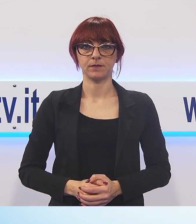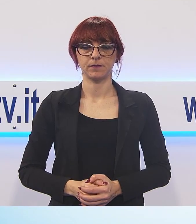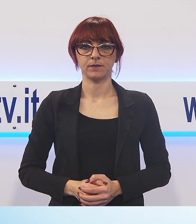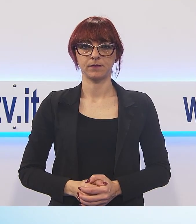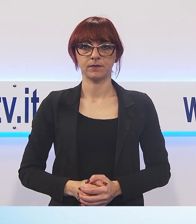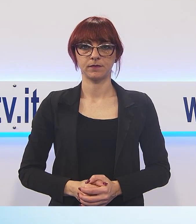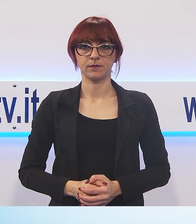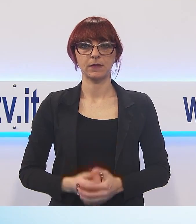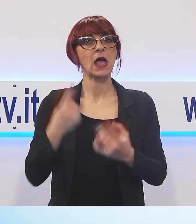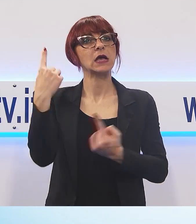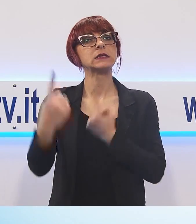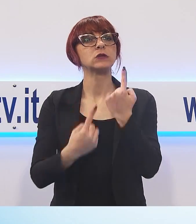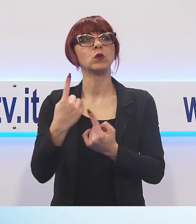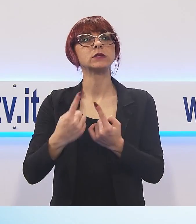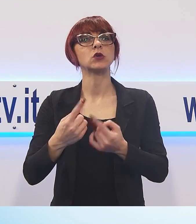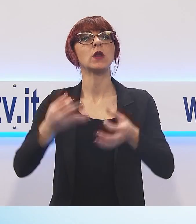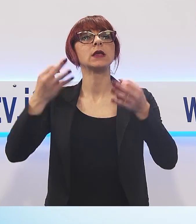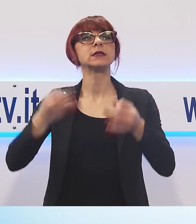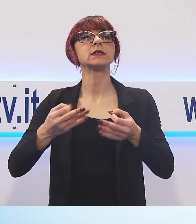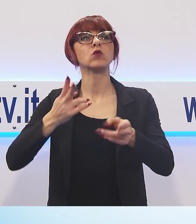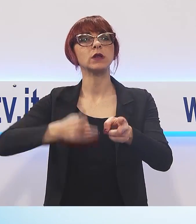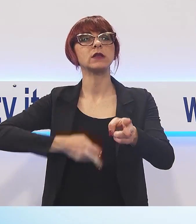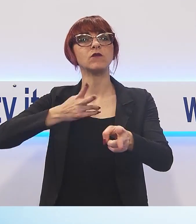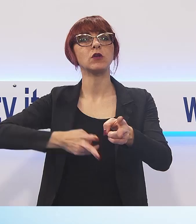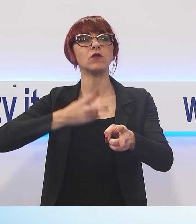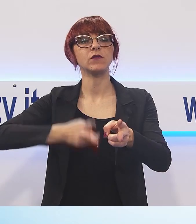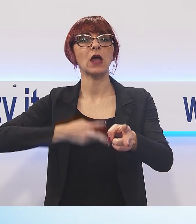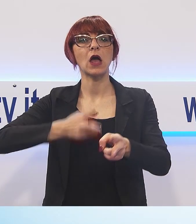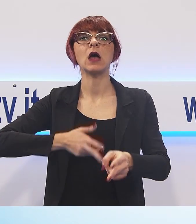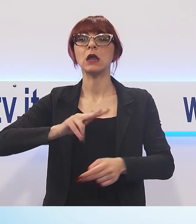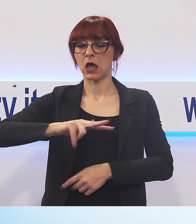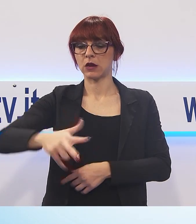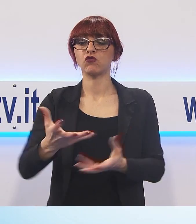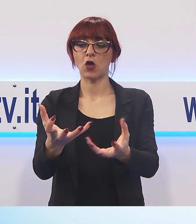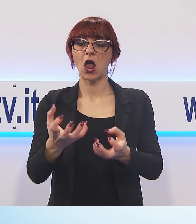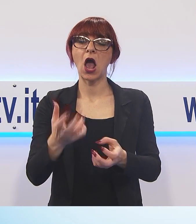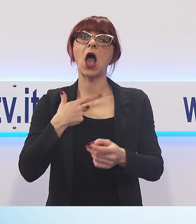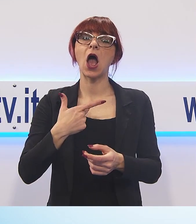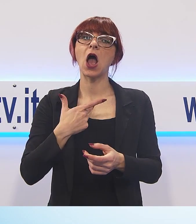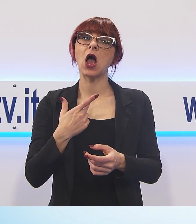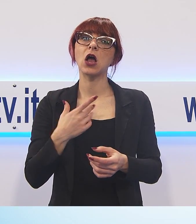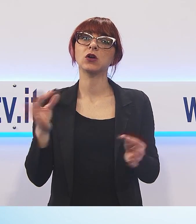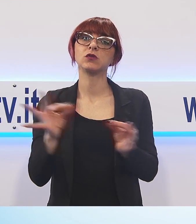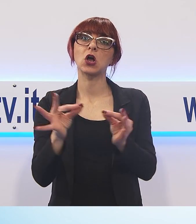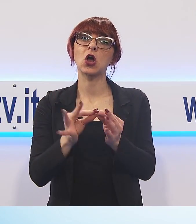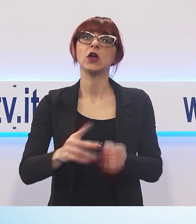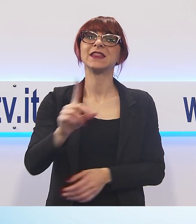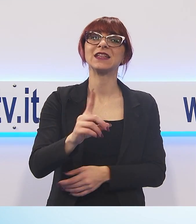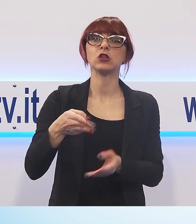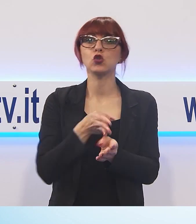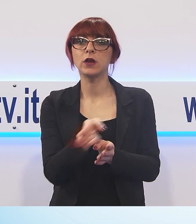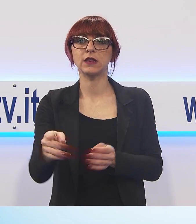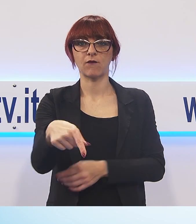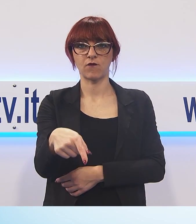intanto sul fronte della sicurezza ferroviaria la regione ha accolto l'introduzione dei detettori di svio, strumenti utili a prevenire